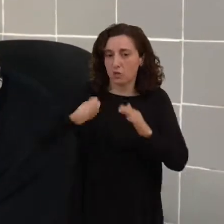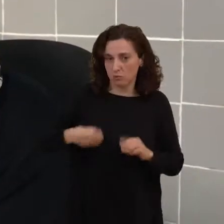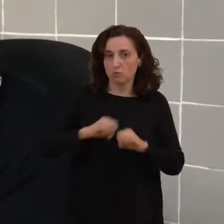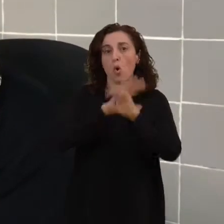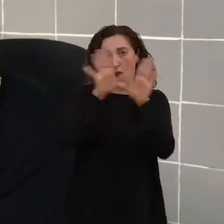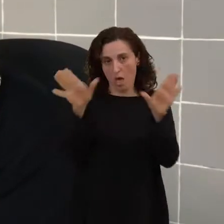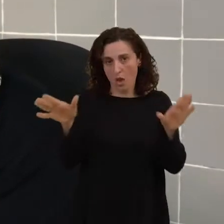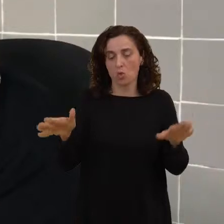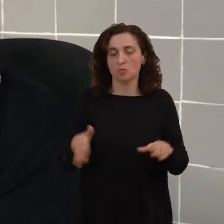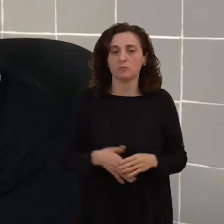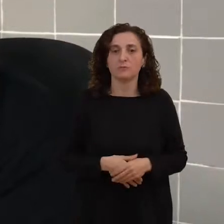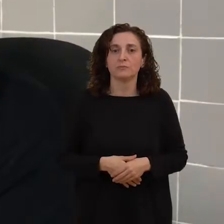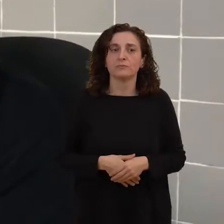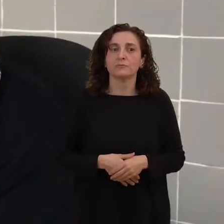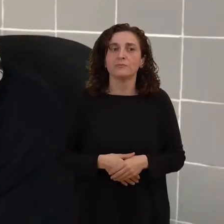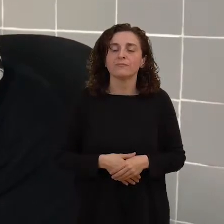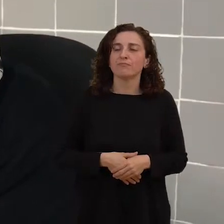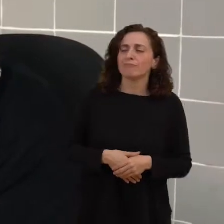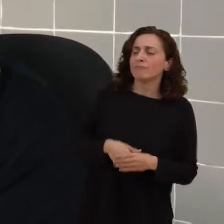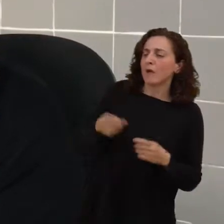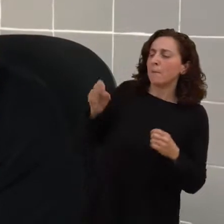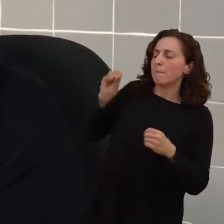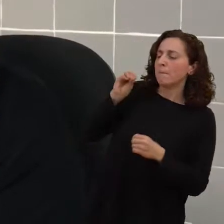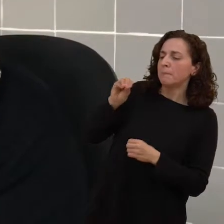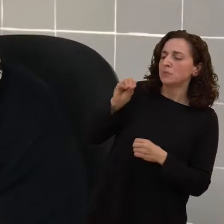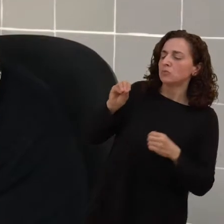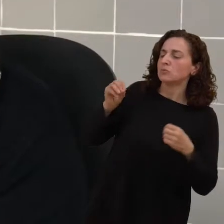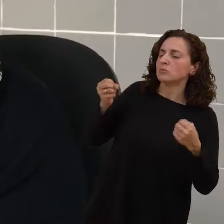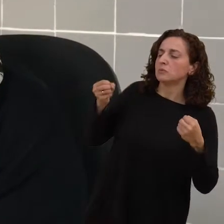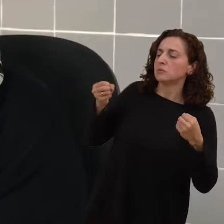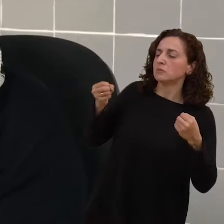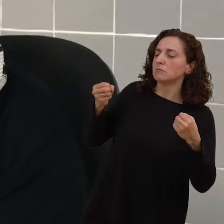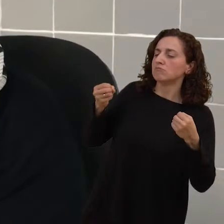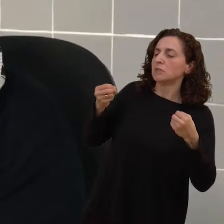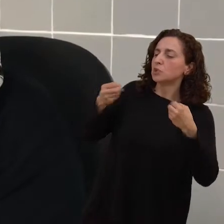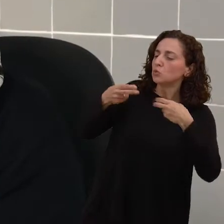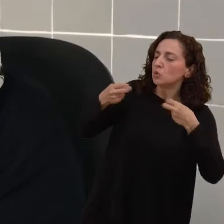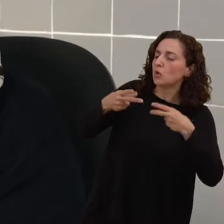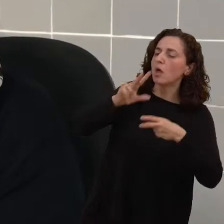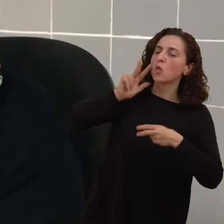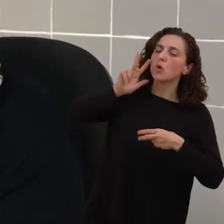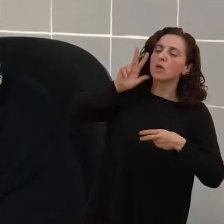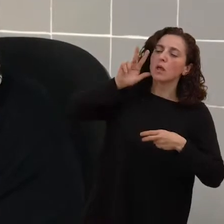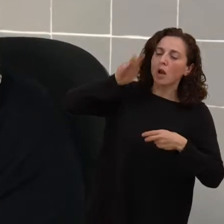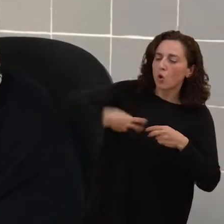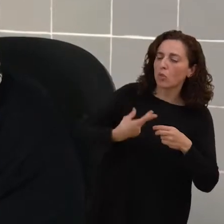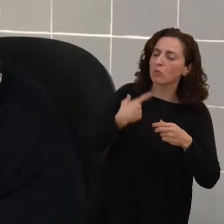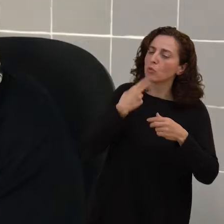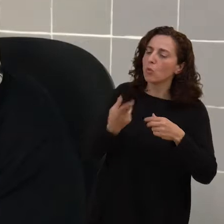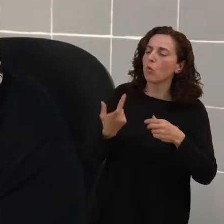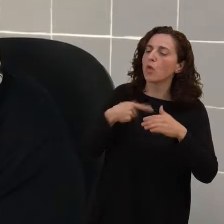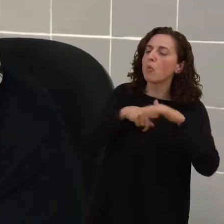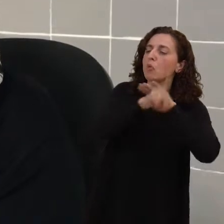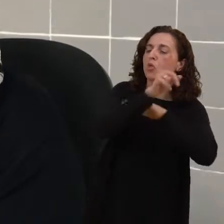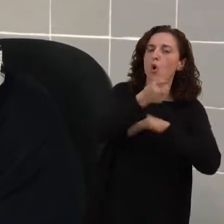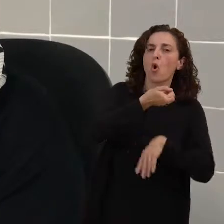evidentemente. ¿Cómo ha evolucionado el reconocimiento de voz en los últimos años y el subtitulado en general? El